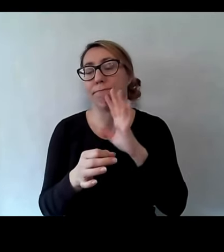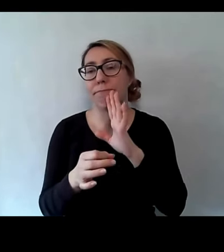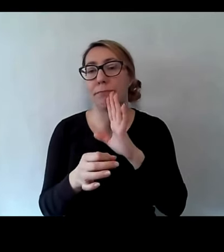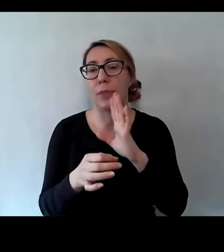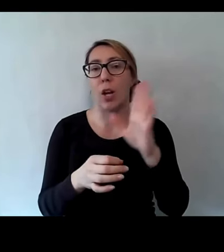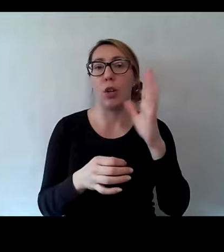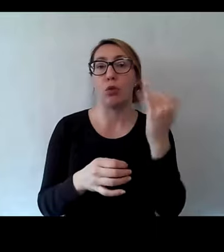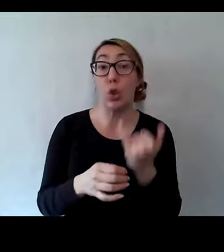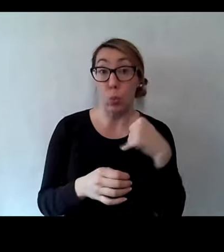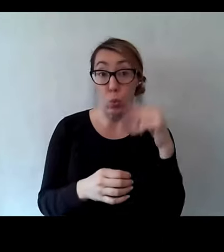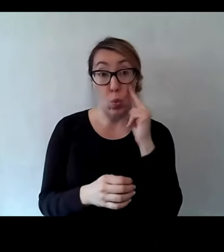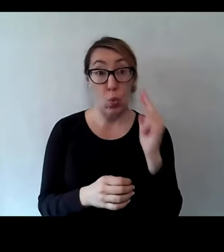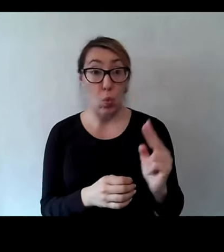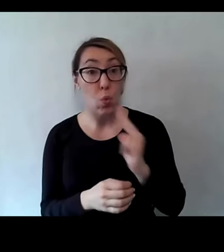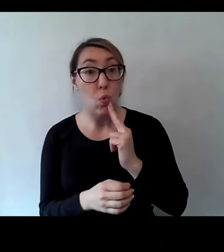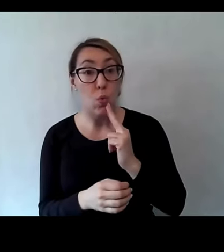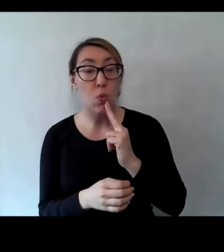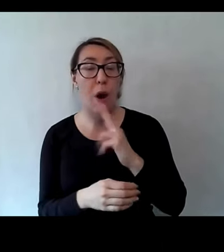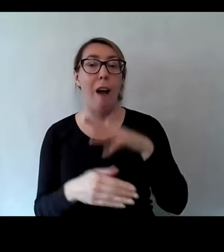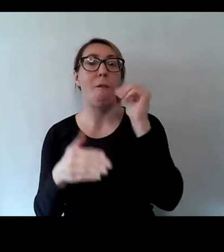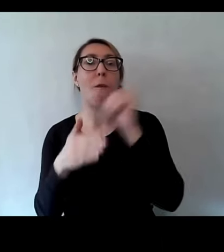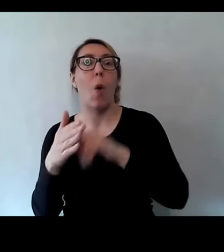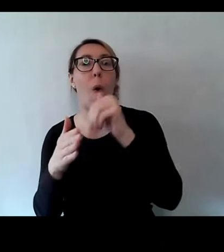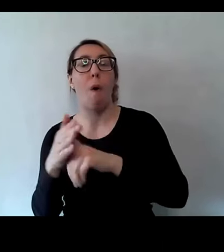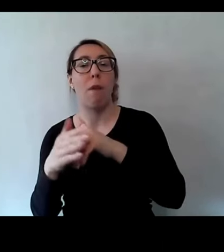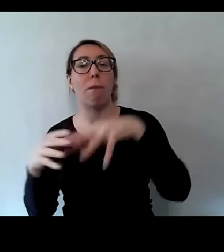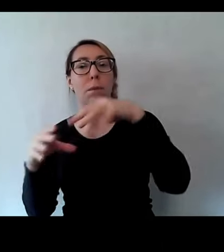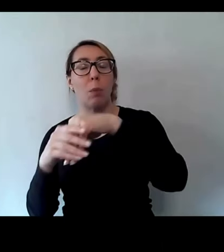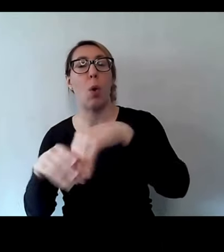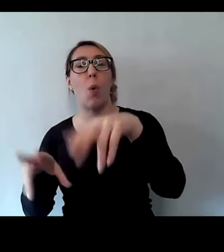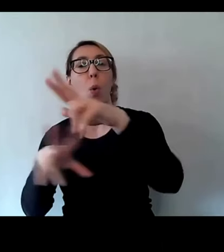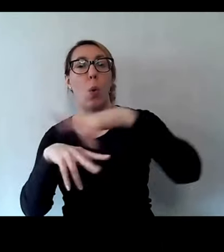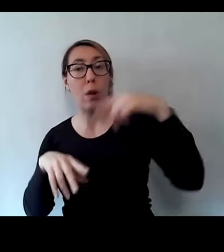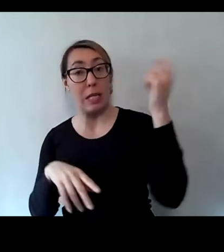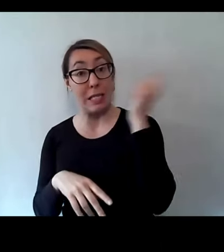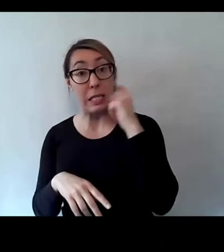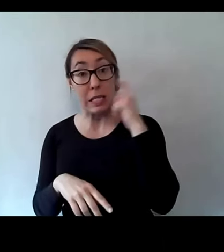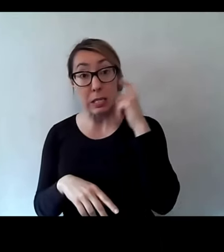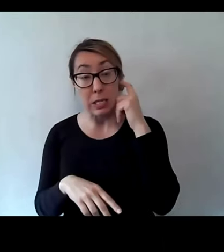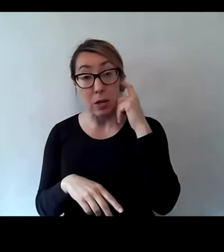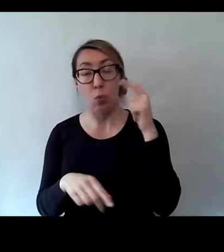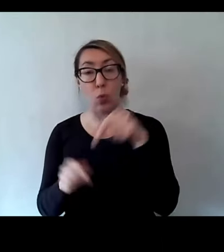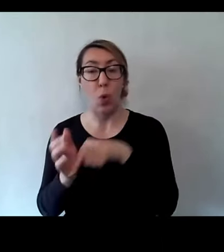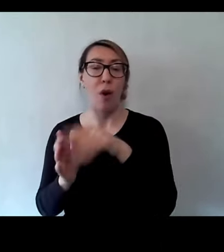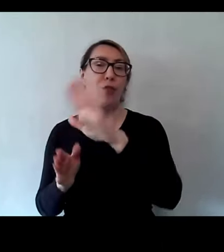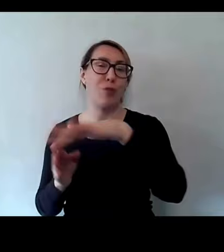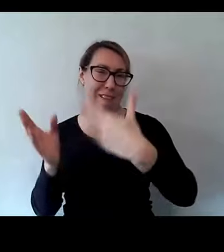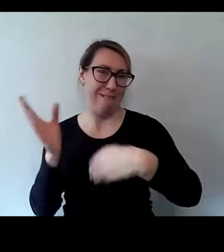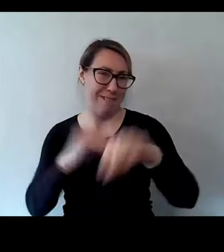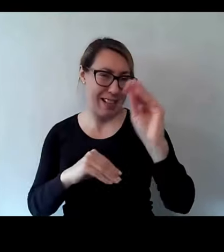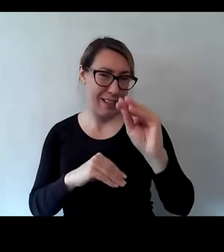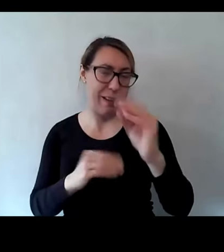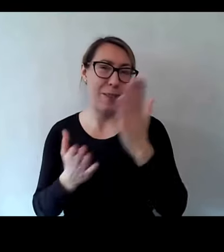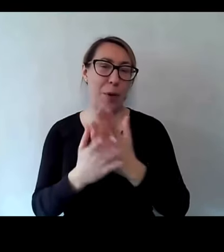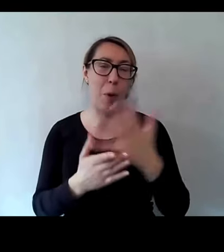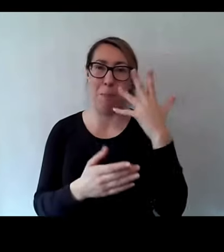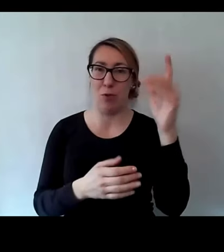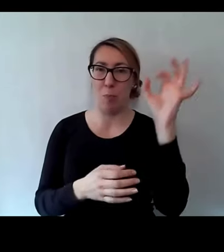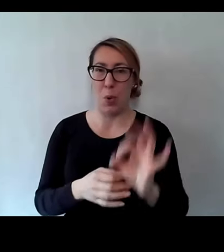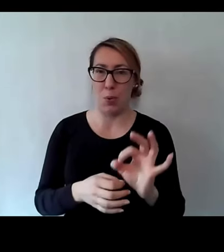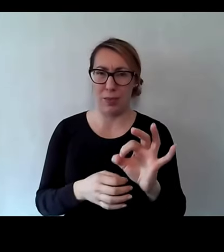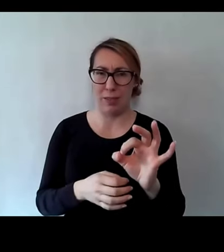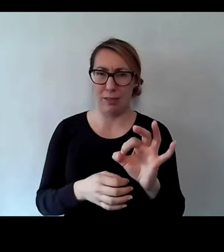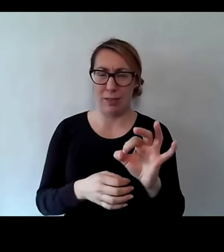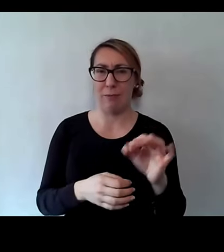głuchych, które wychowują się w rodzinach słyszących i takich dzieci jest większość, bo tylko 5% dzieci z tego, co